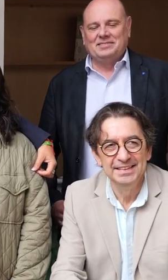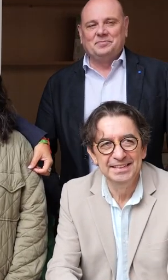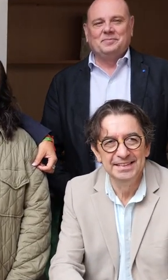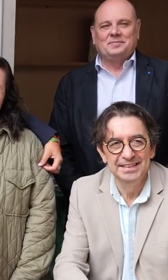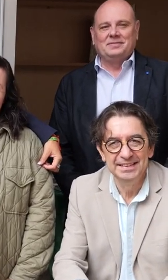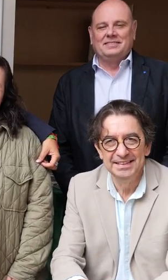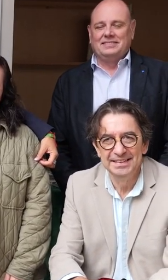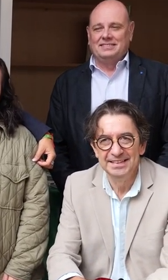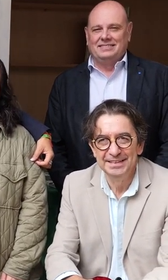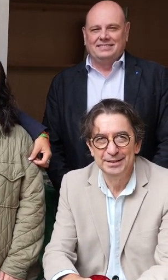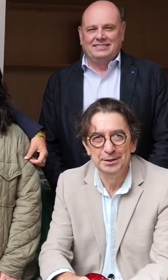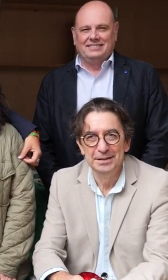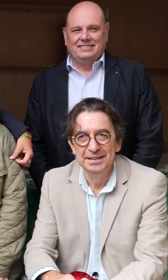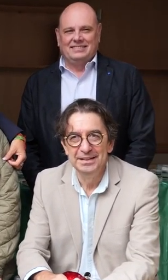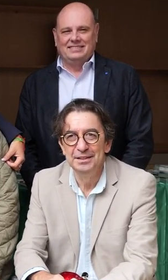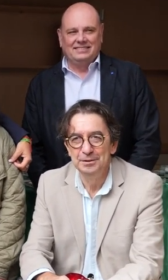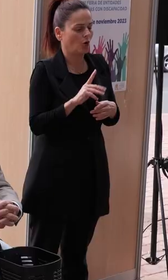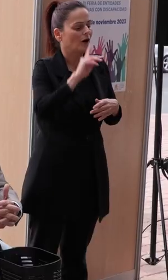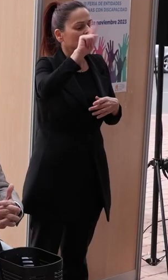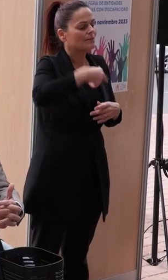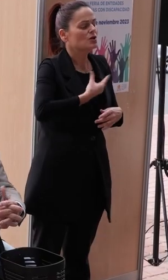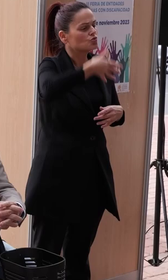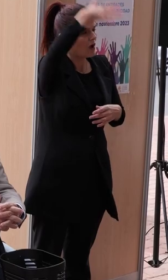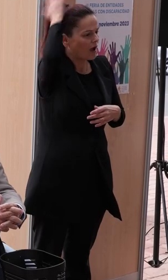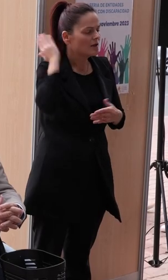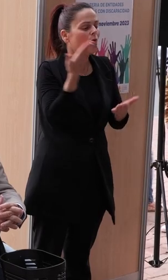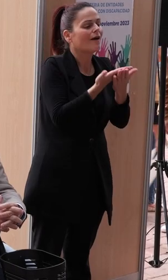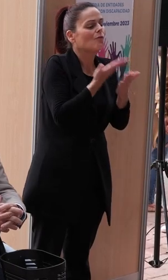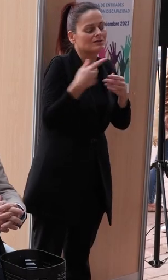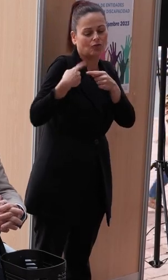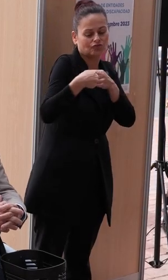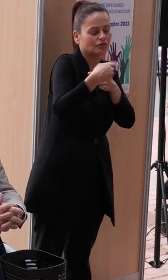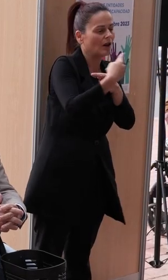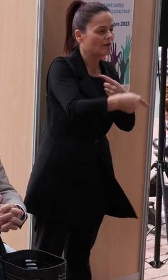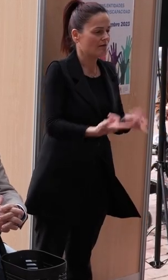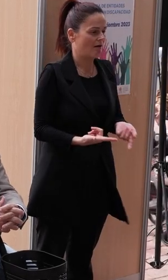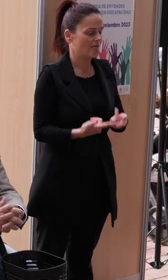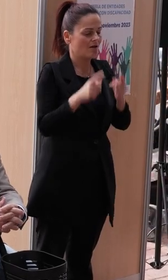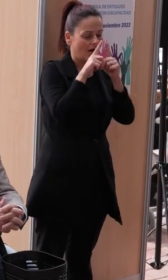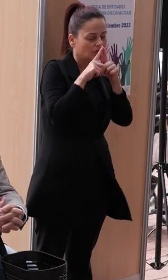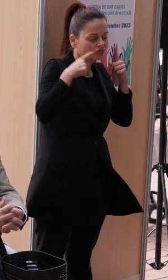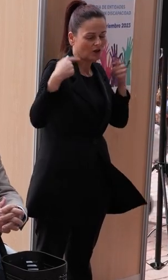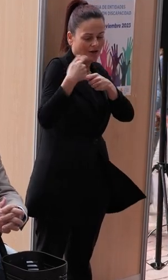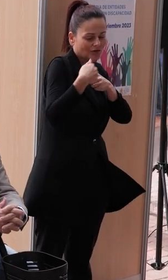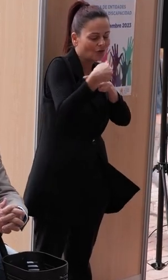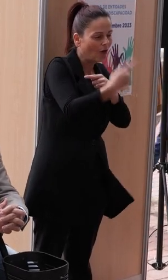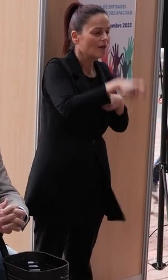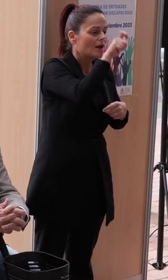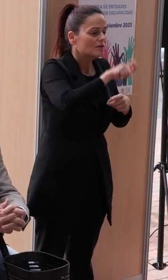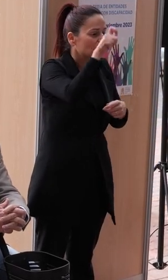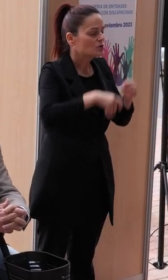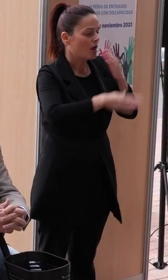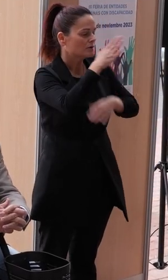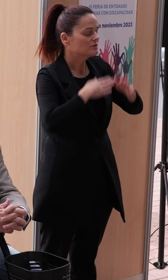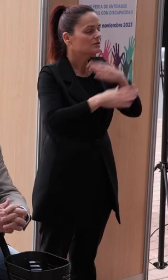solo en esta feria de inclusión, sino que es un Ayuntamiento que demuestra que en el día a día, todos los días del año, piensa en las personas con discapacidad y